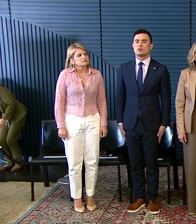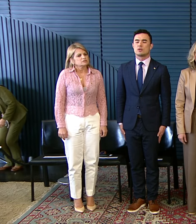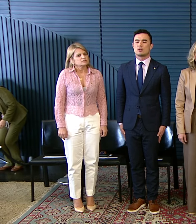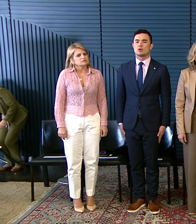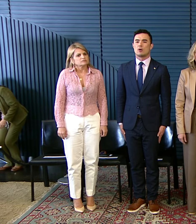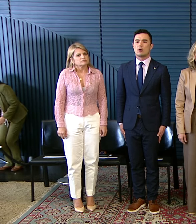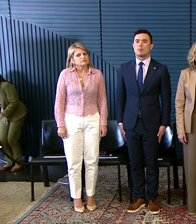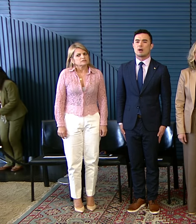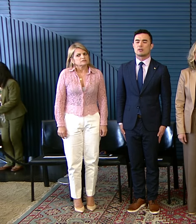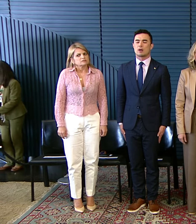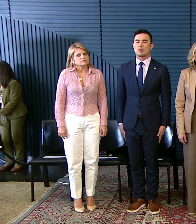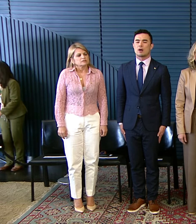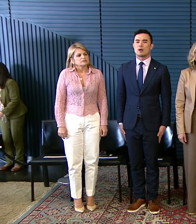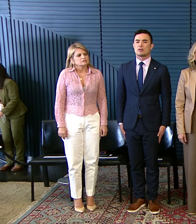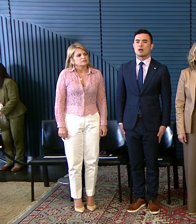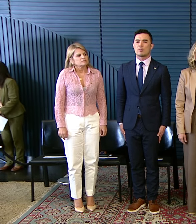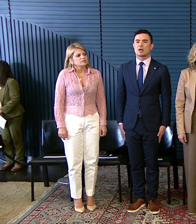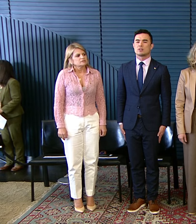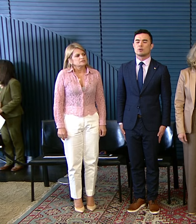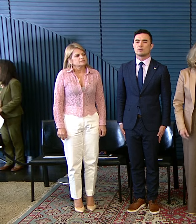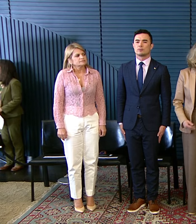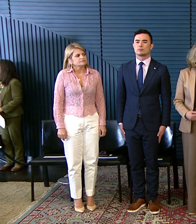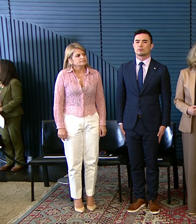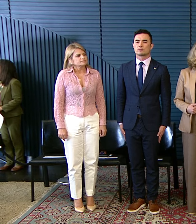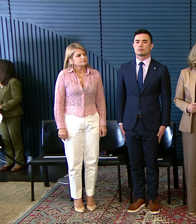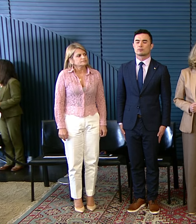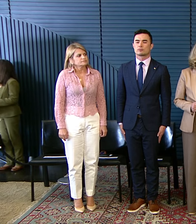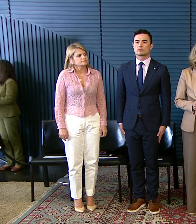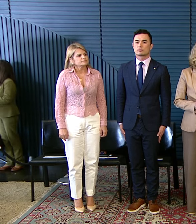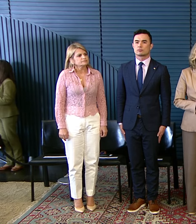o Espírito, Pátria amada, Brasil